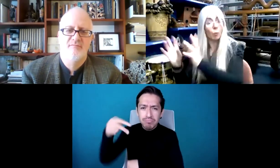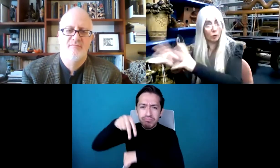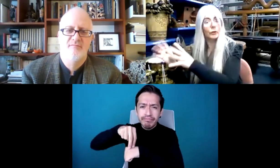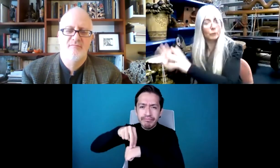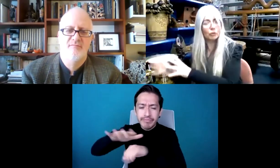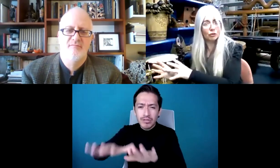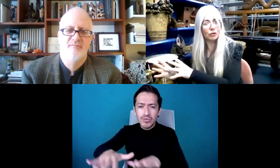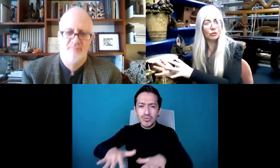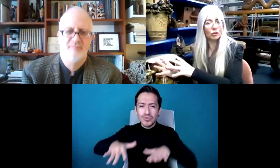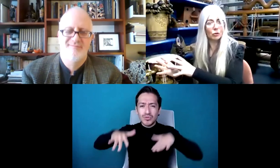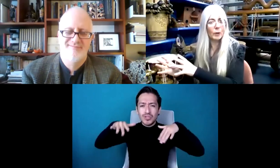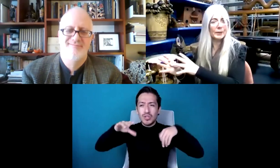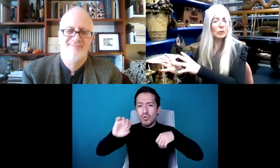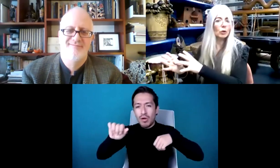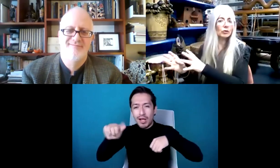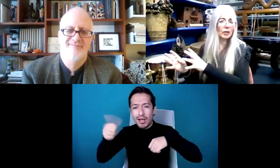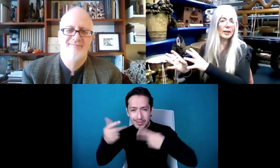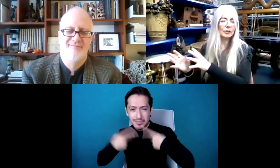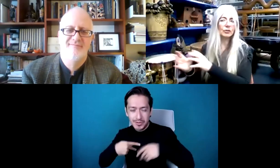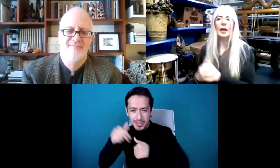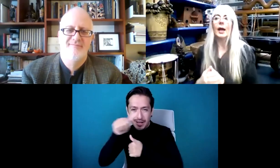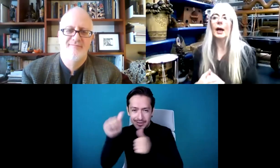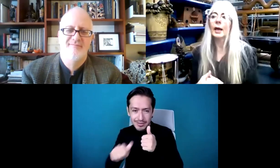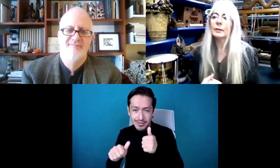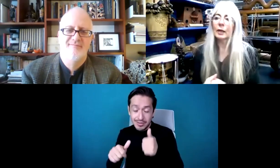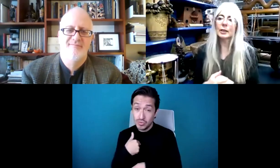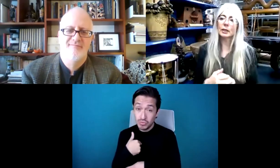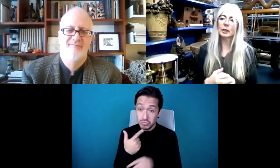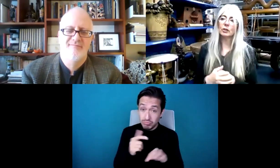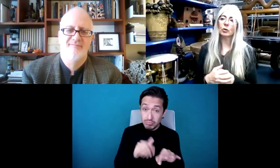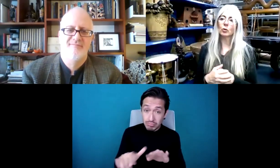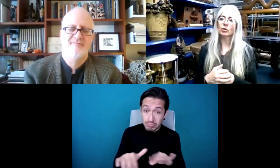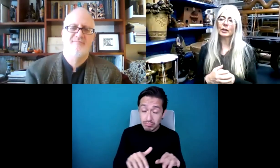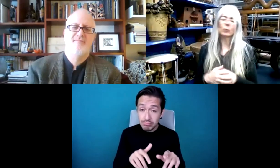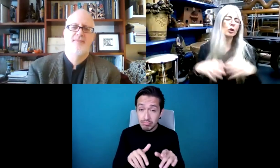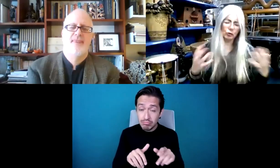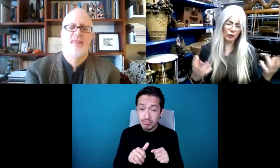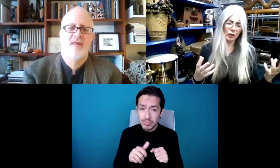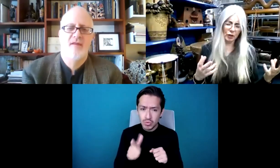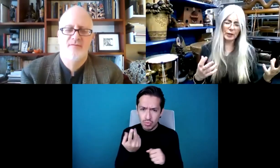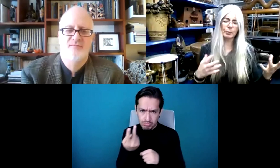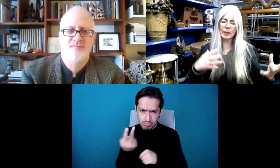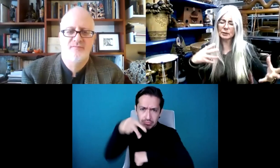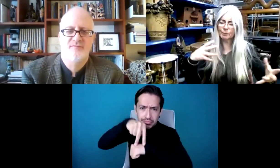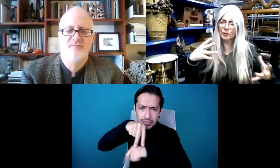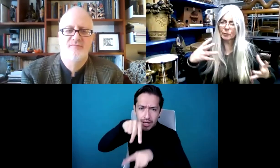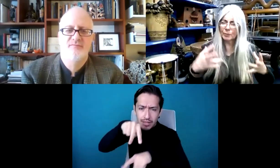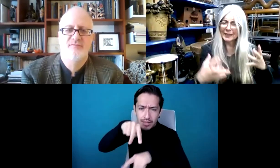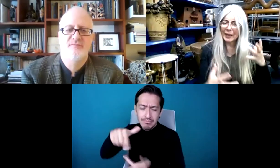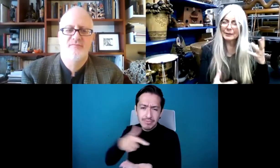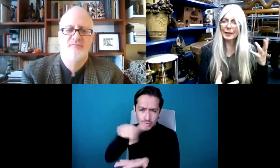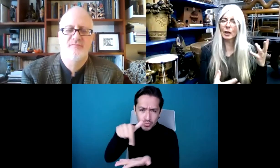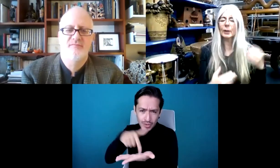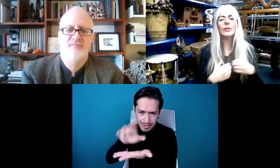Ashkenazi o a Lang Lang y yo era una de las músicas que aparecían en escena. Entonces eso junto